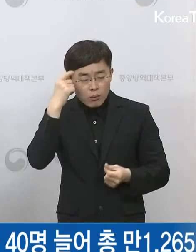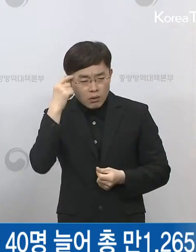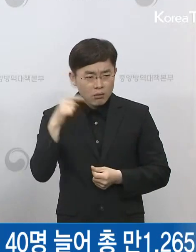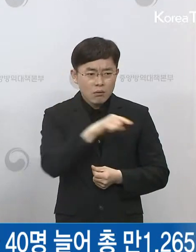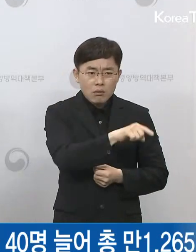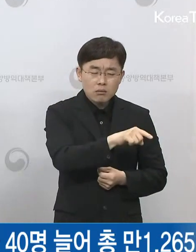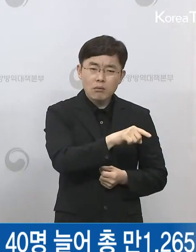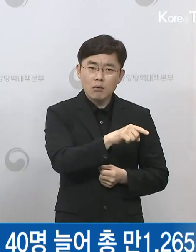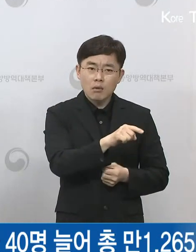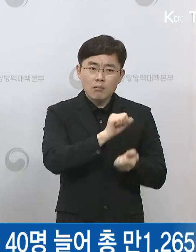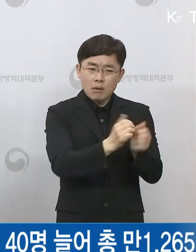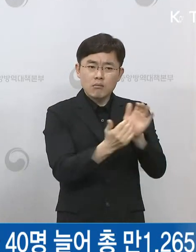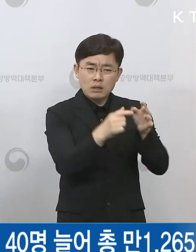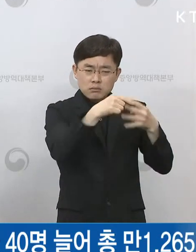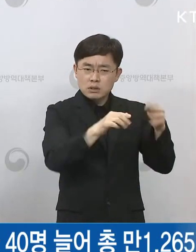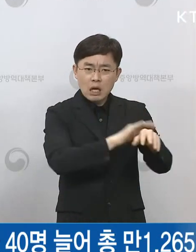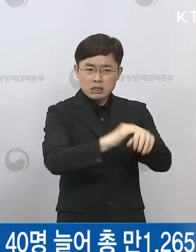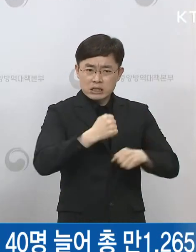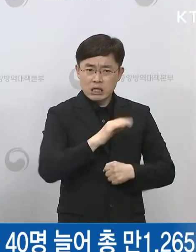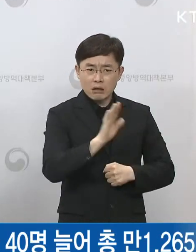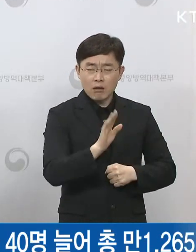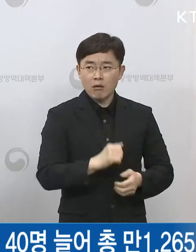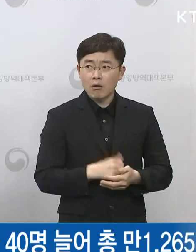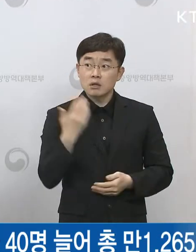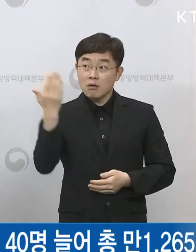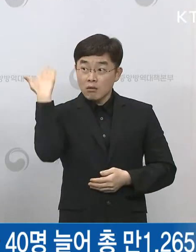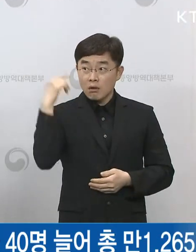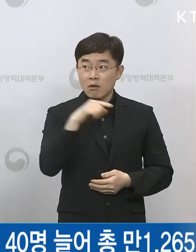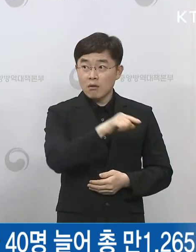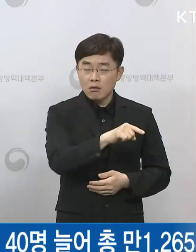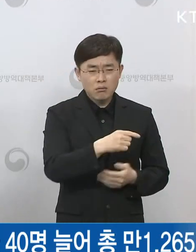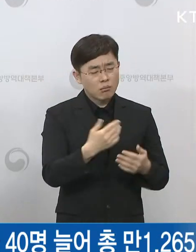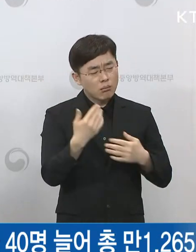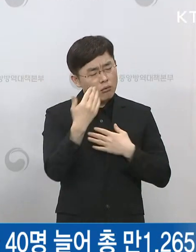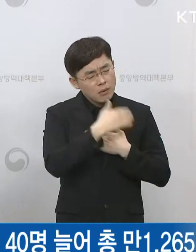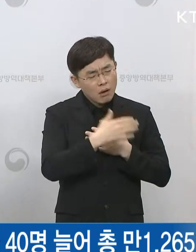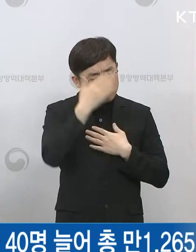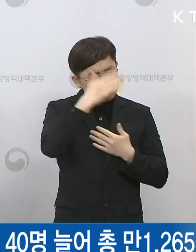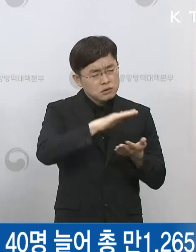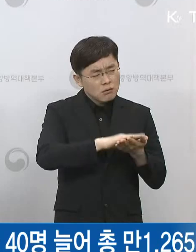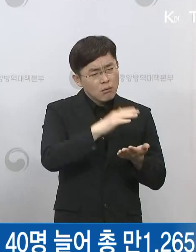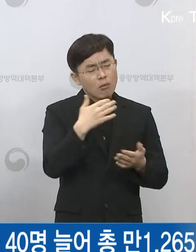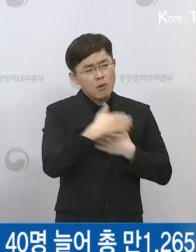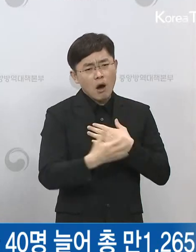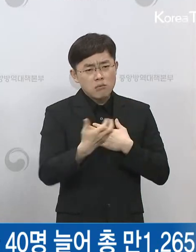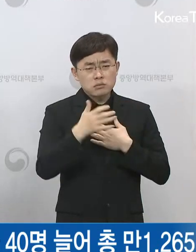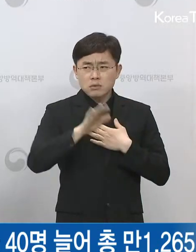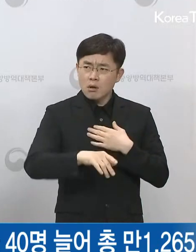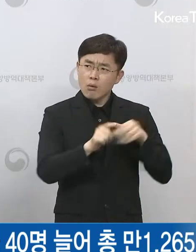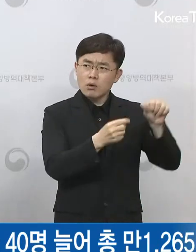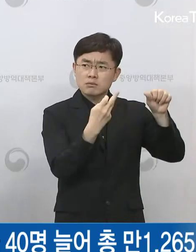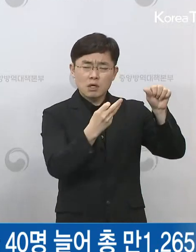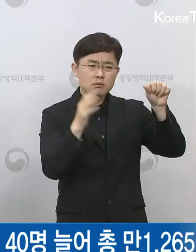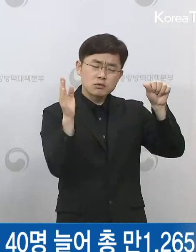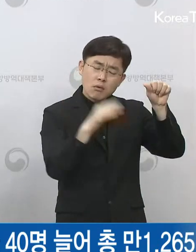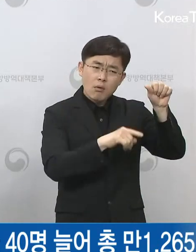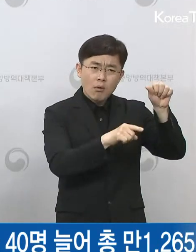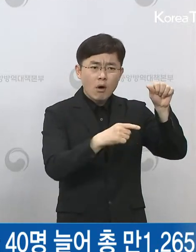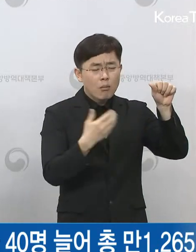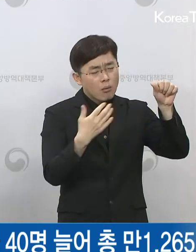13일부터 증상이 있었는데 쉬지 못하고 출근한 것 같다는 말도 했었습니다.